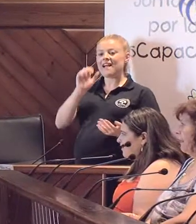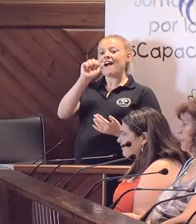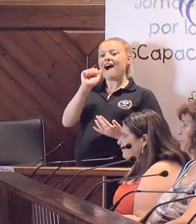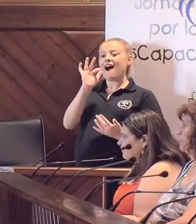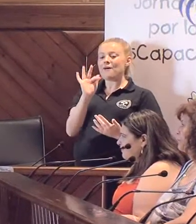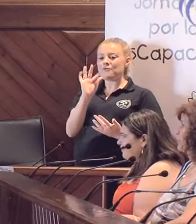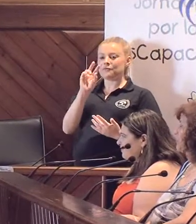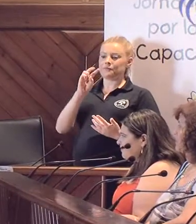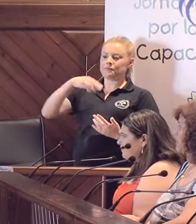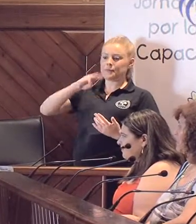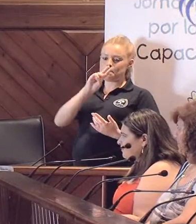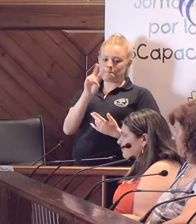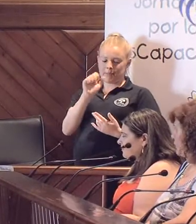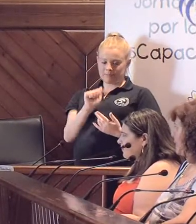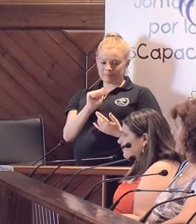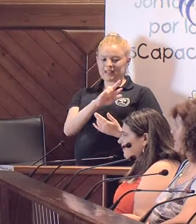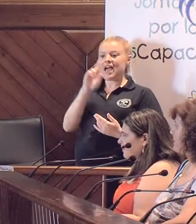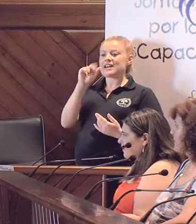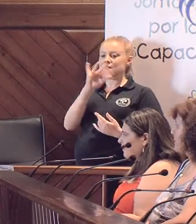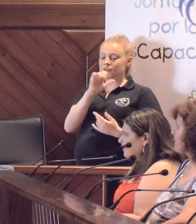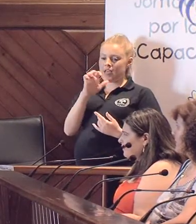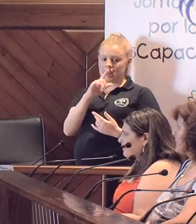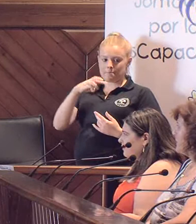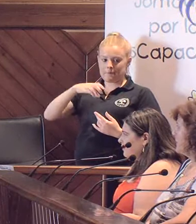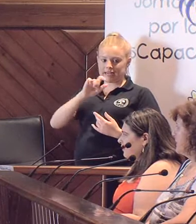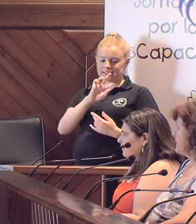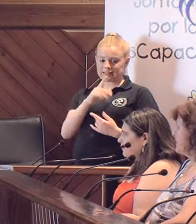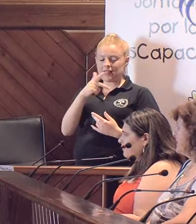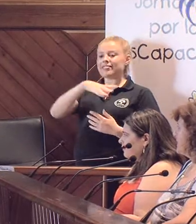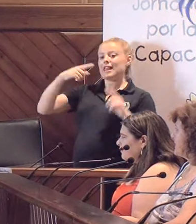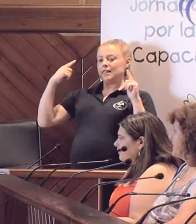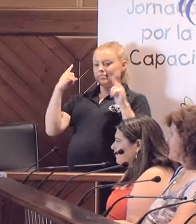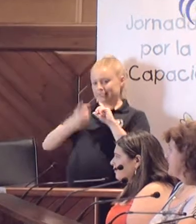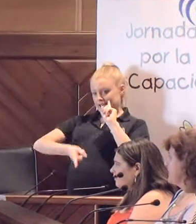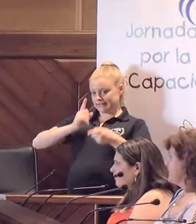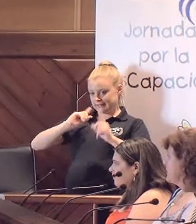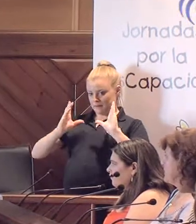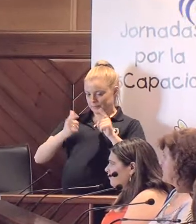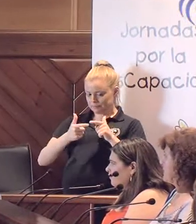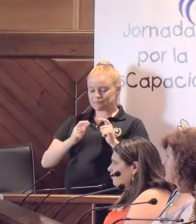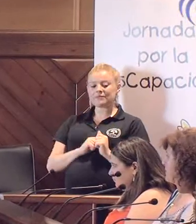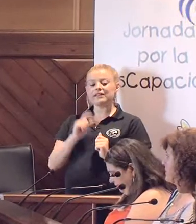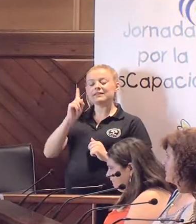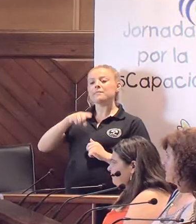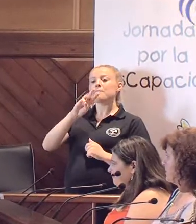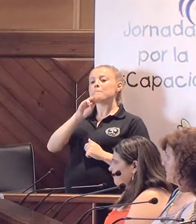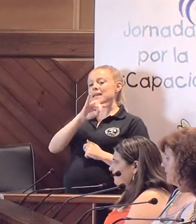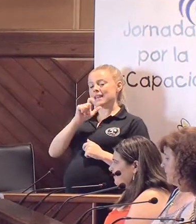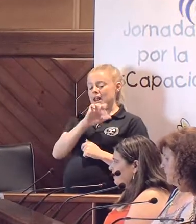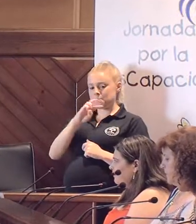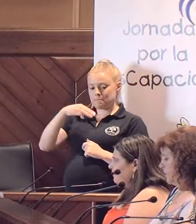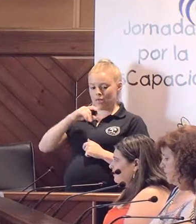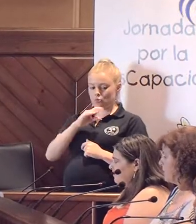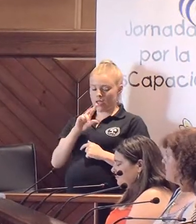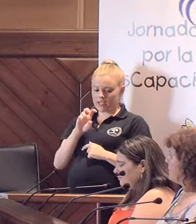AFEMBAR nos acompañan Rafael Amelchan, que es de la directiva, y Pilar Madueño. Buenas